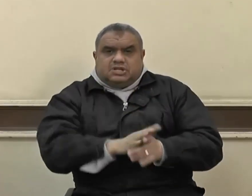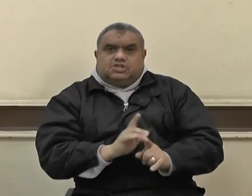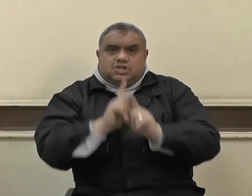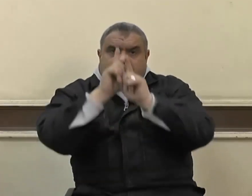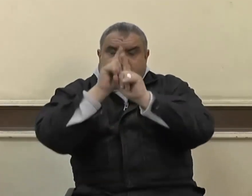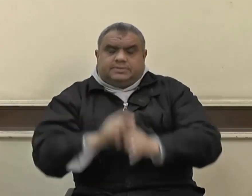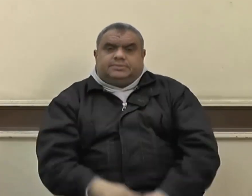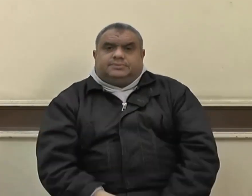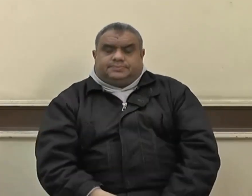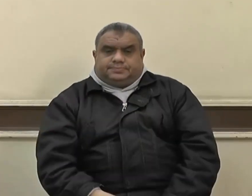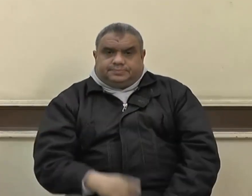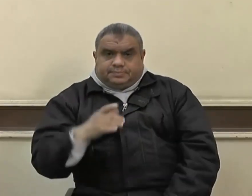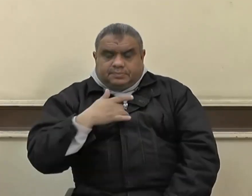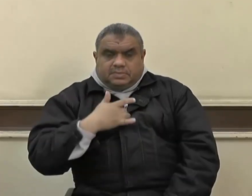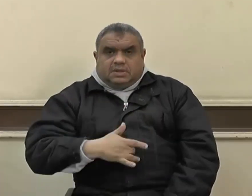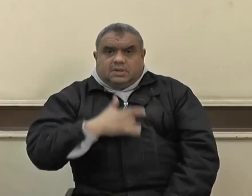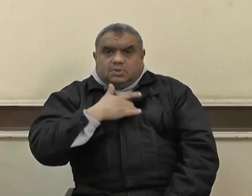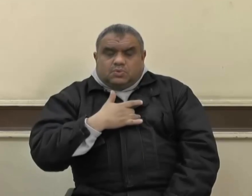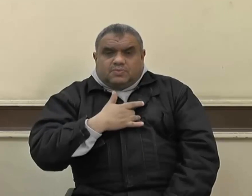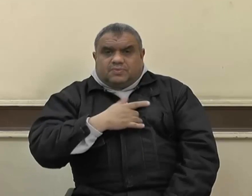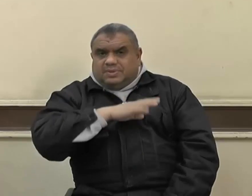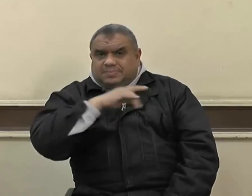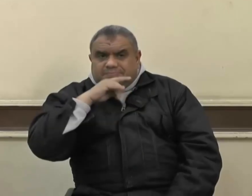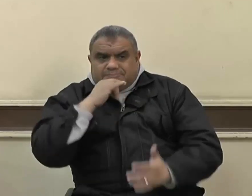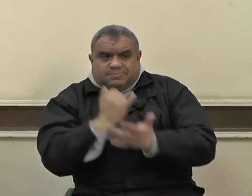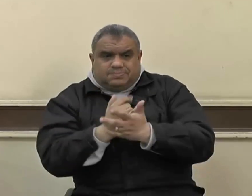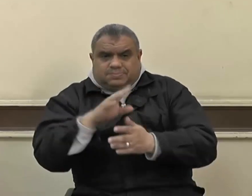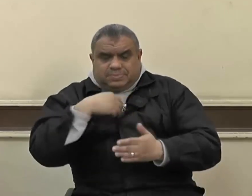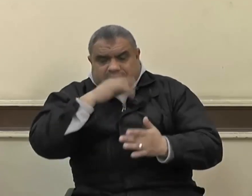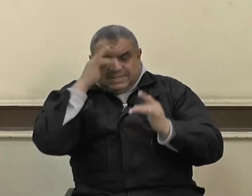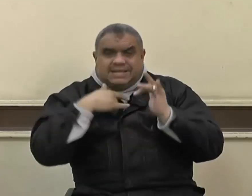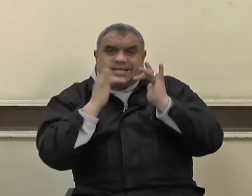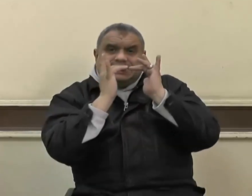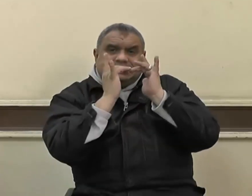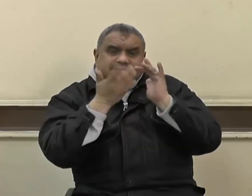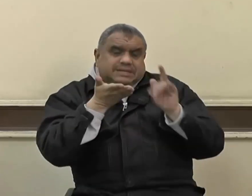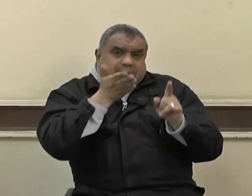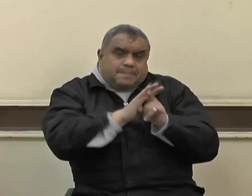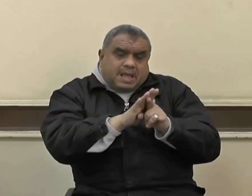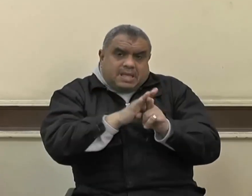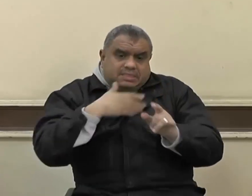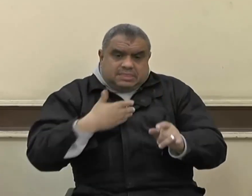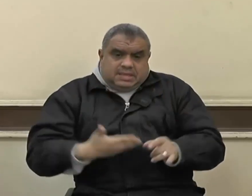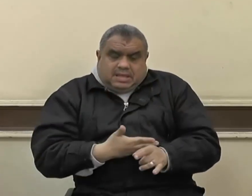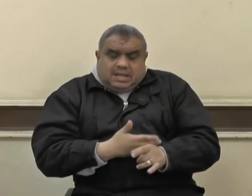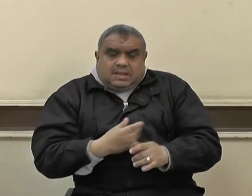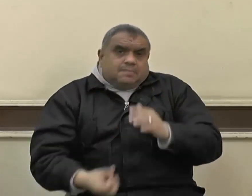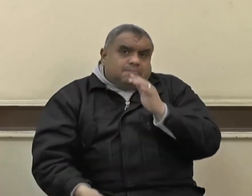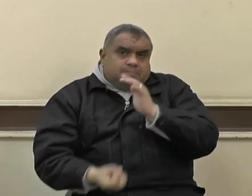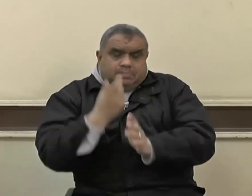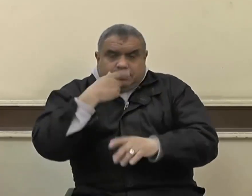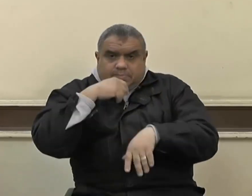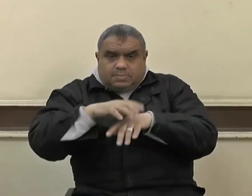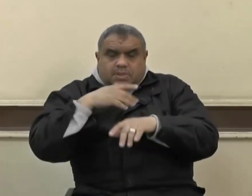عليه وسلم من سأل الله الشهادة بصدق بلغه الله منازل الشهداء